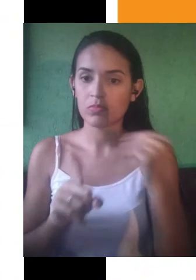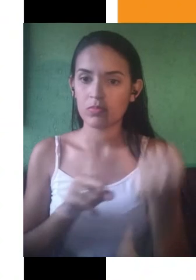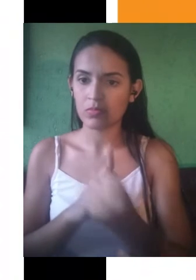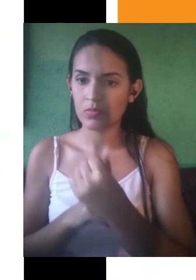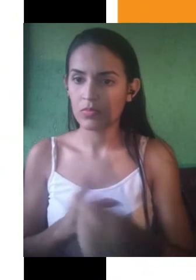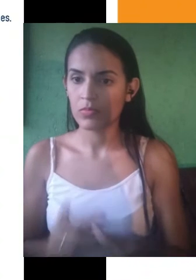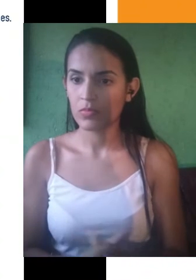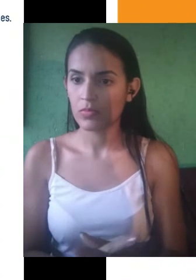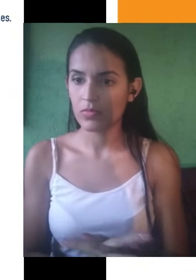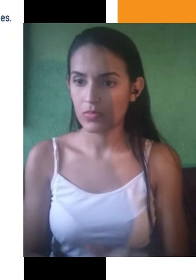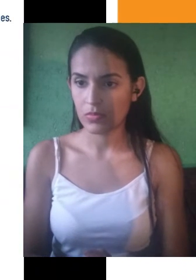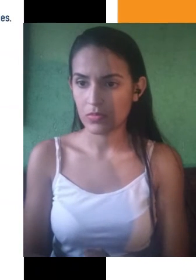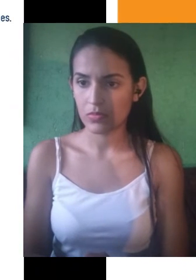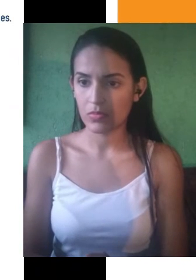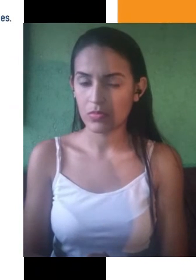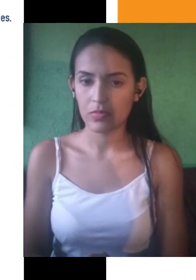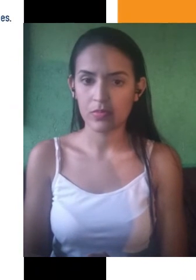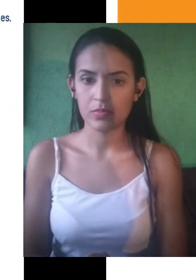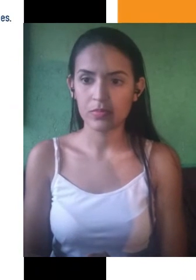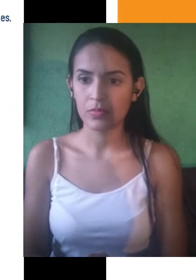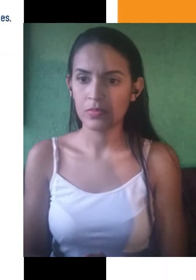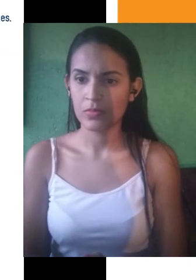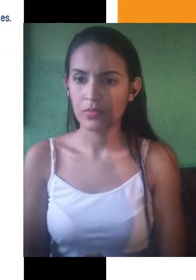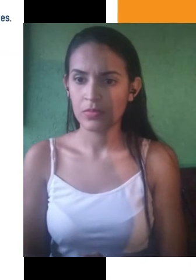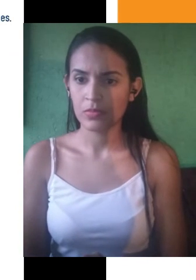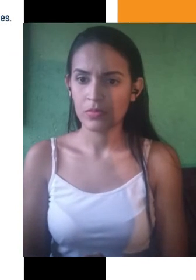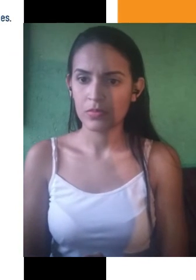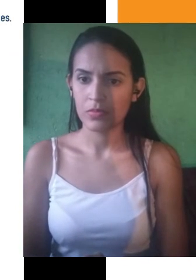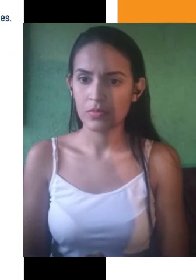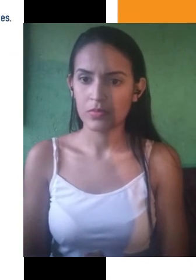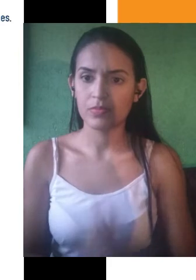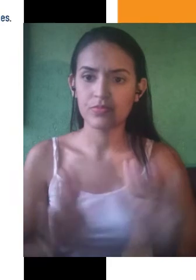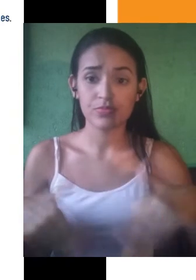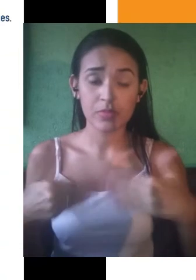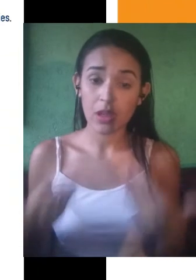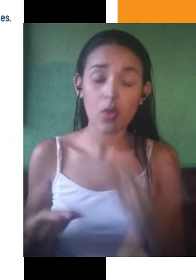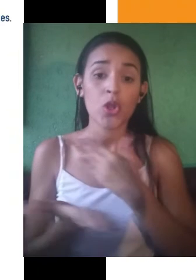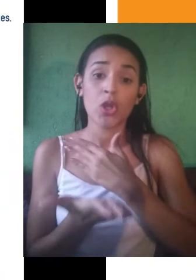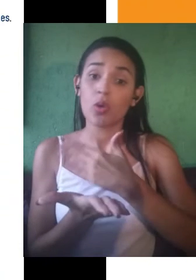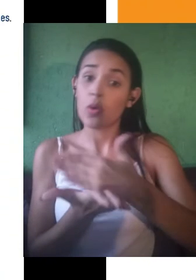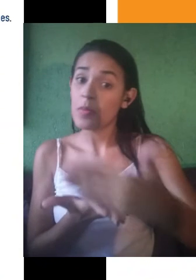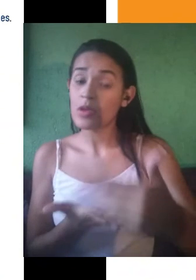Vejam que na introdução eu usaria essas informações que trazem a informação Chaplin,